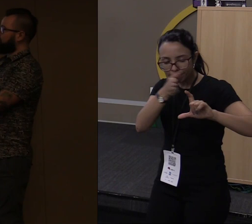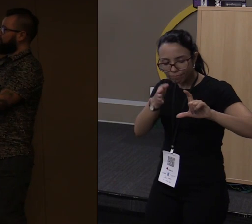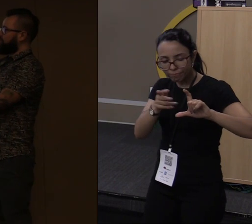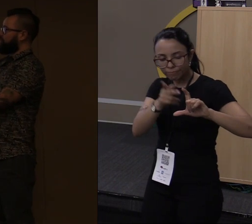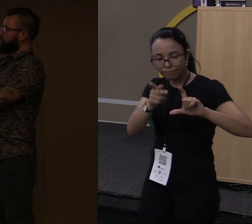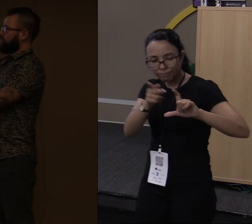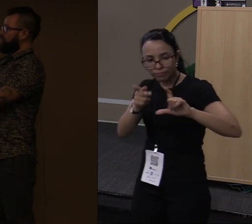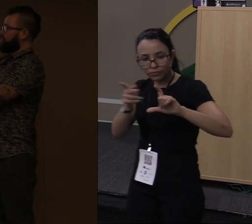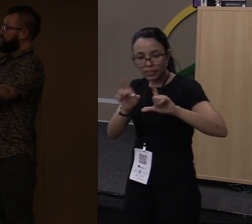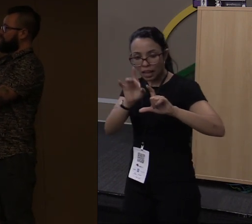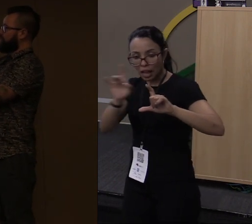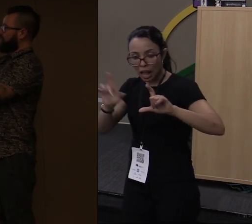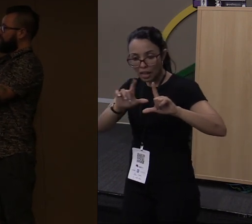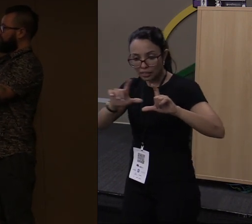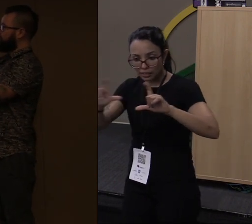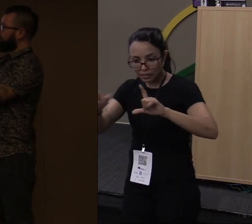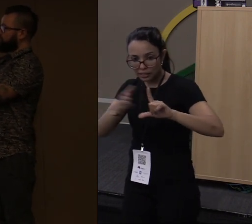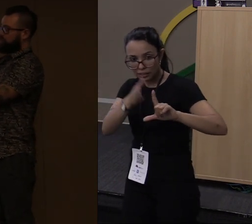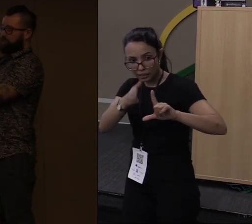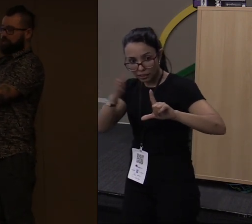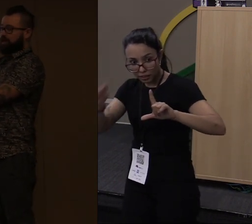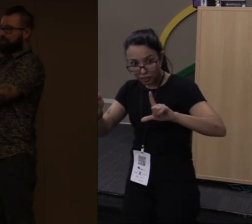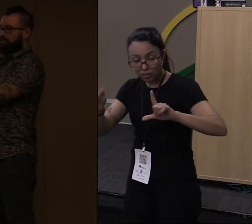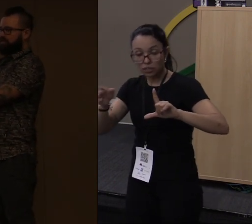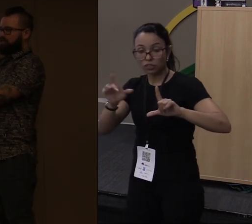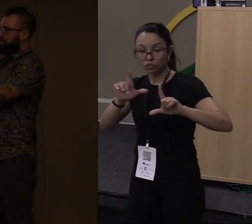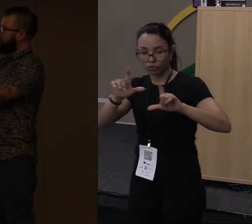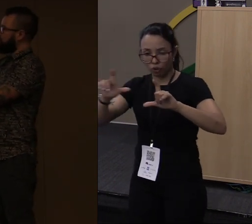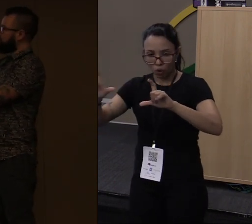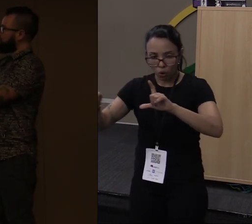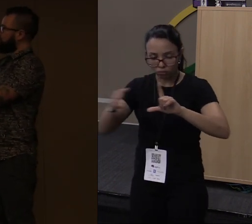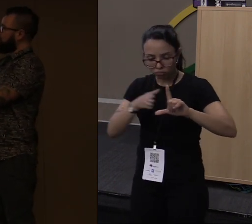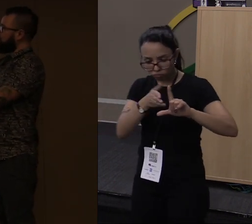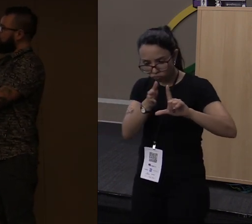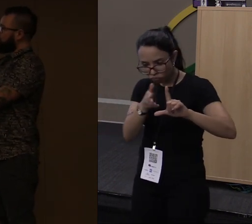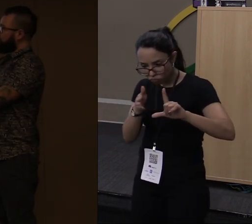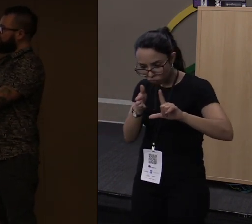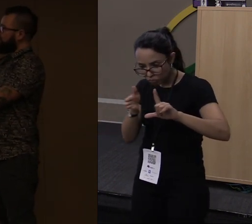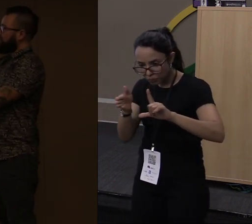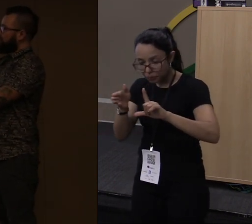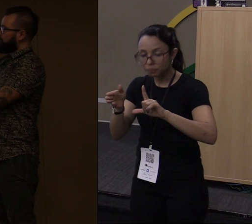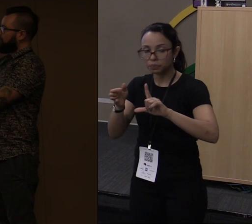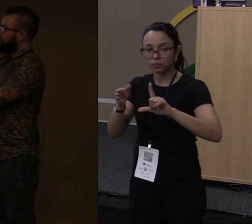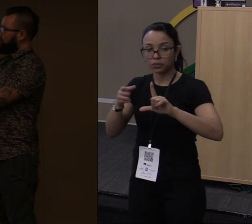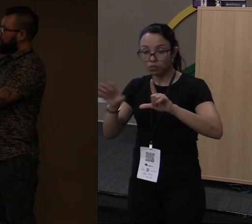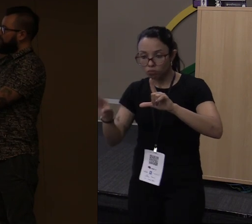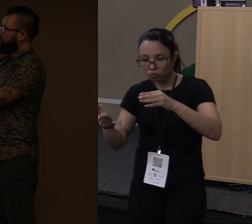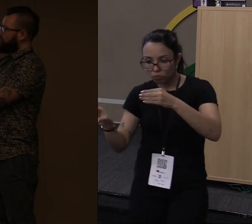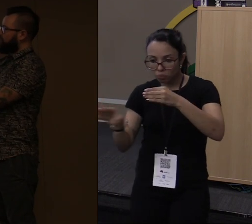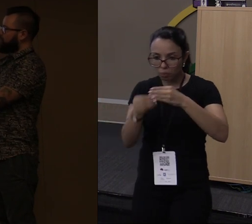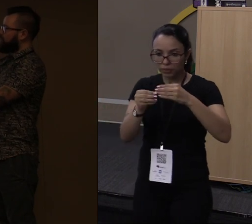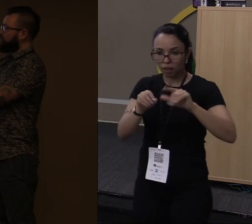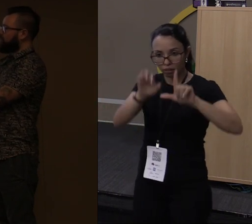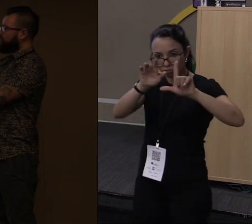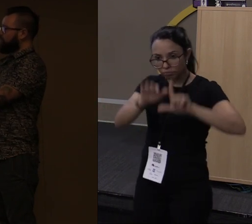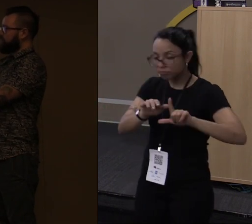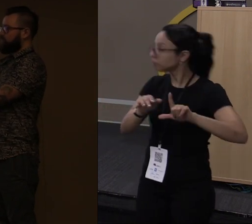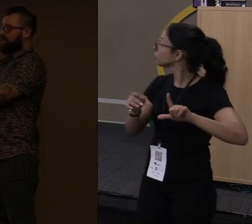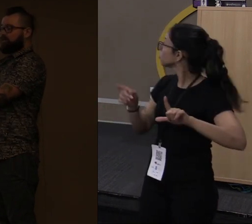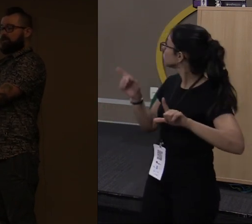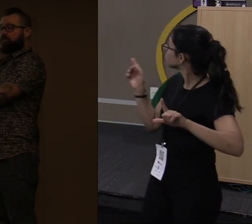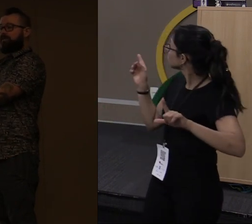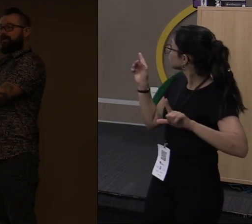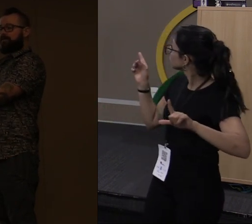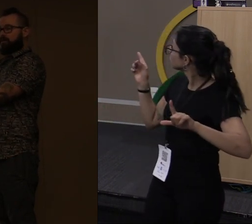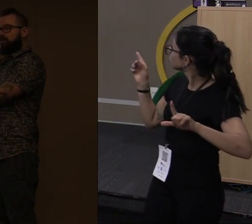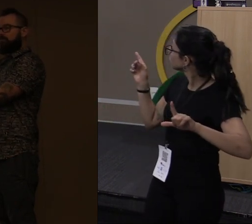vou receber na minha função em Rust essa lista de imagens, de caminhos. E eu vou iterar. Então aqui paths.iter, isso